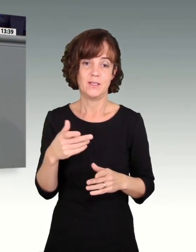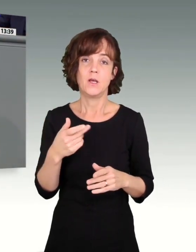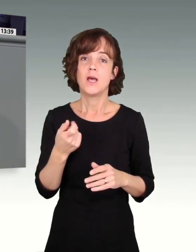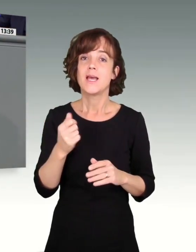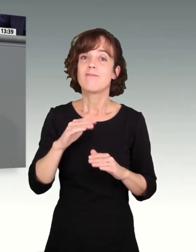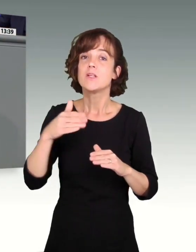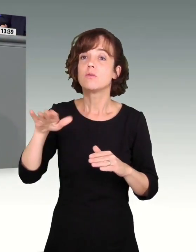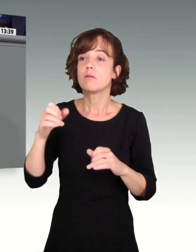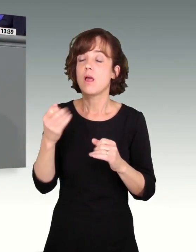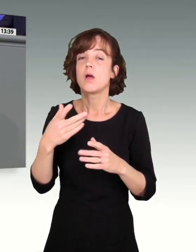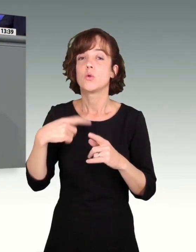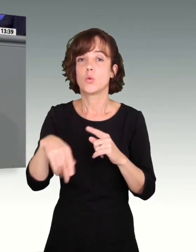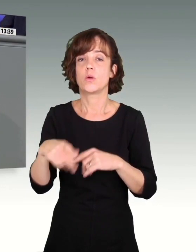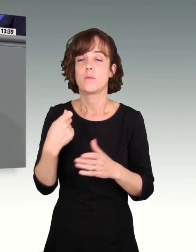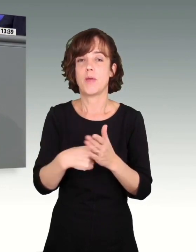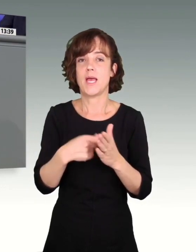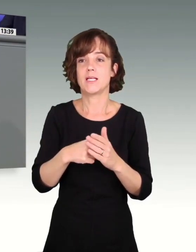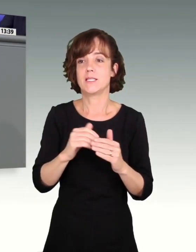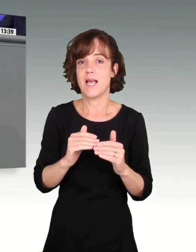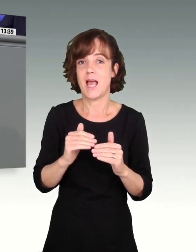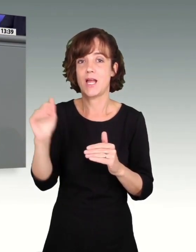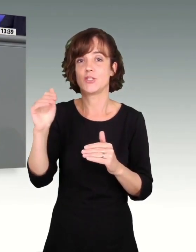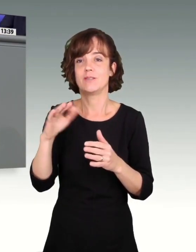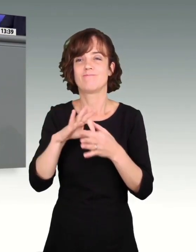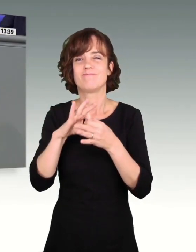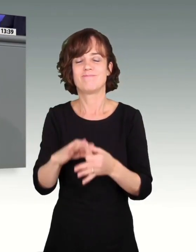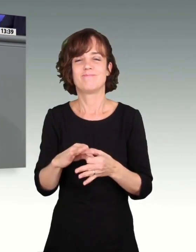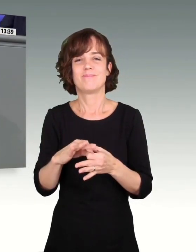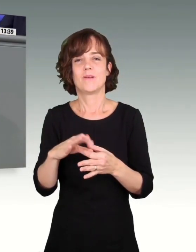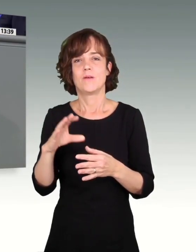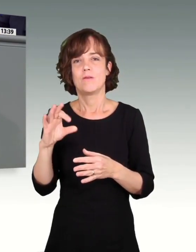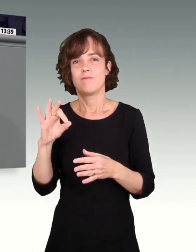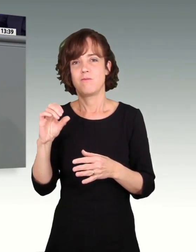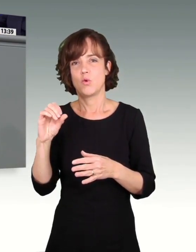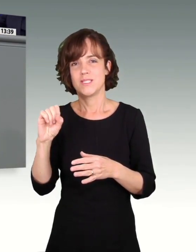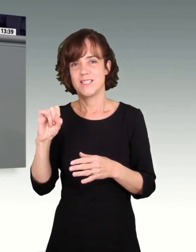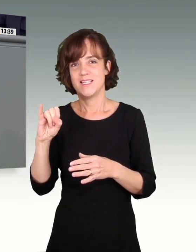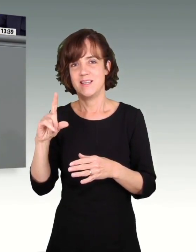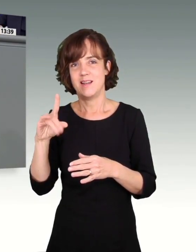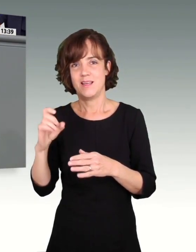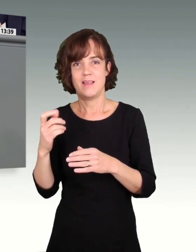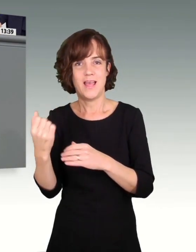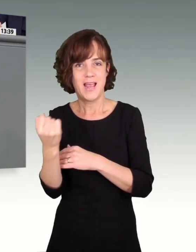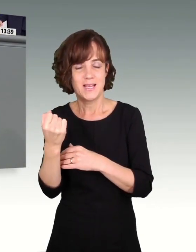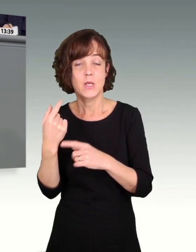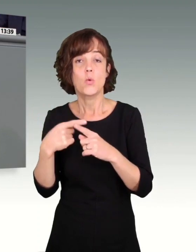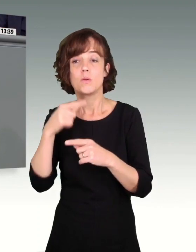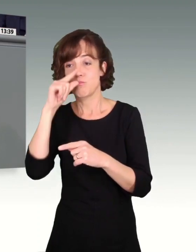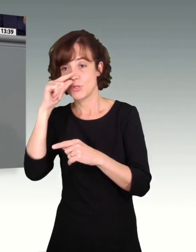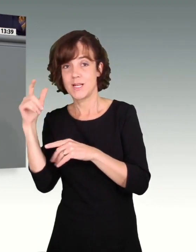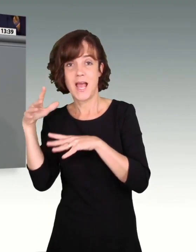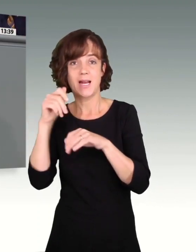ganz klar durch den massiven Preisanstieg bei den fossilen Energien und durch den Angriffskrieg Putins auf die Ukraine.